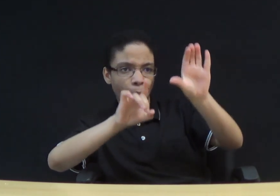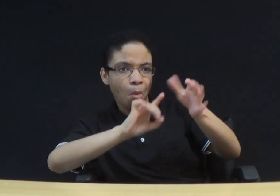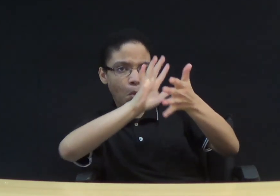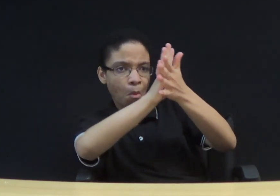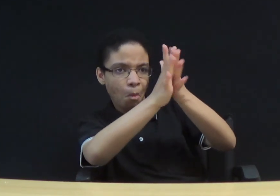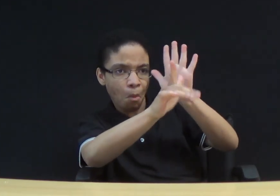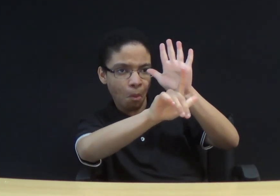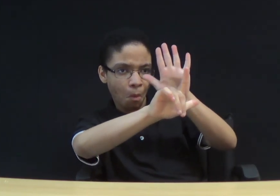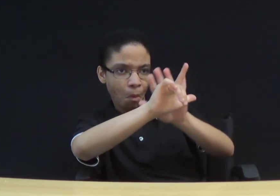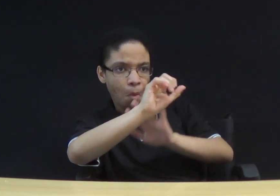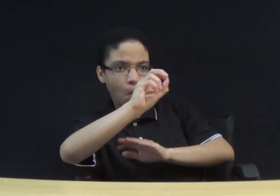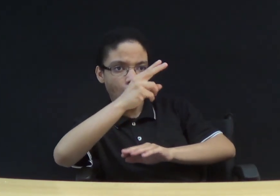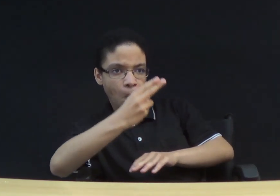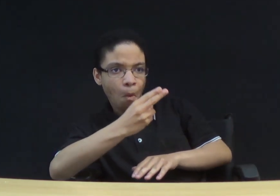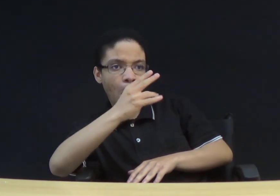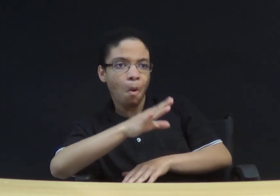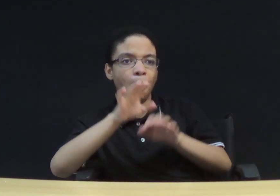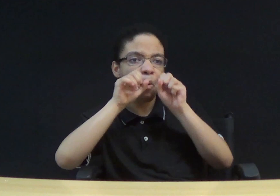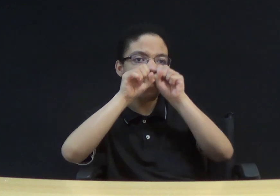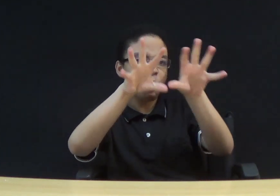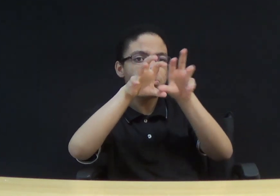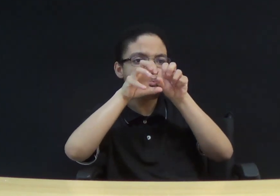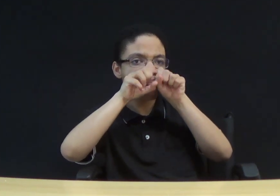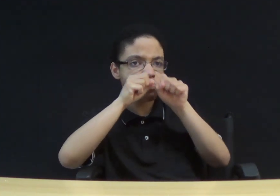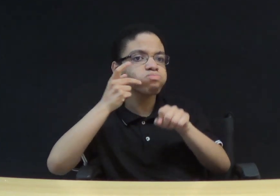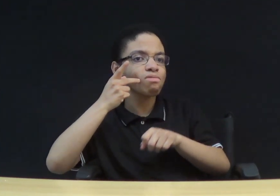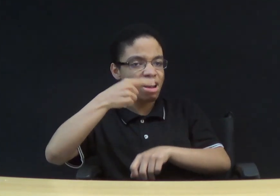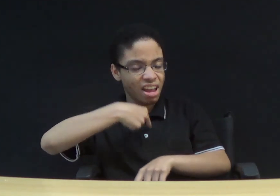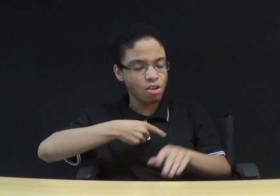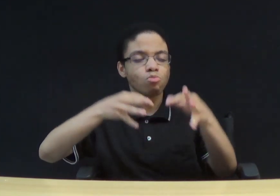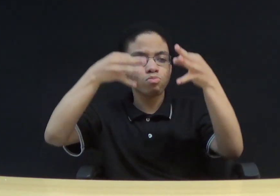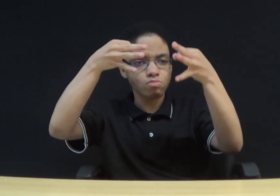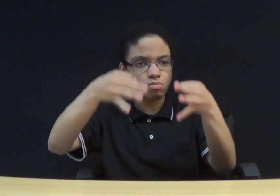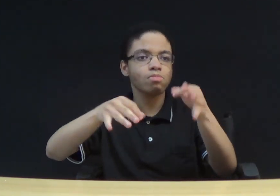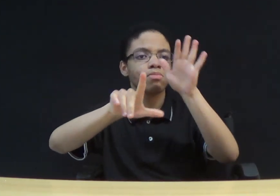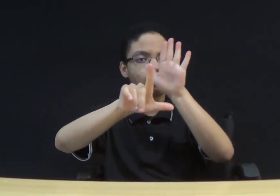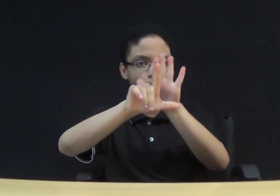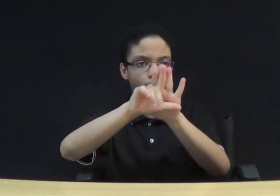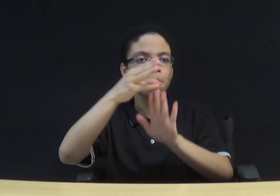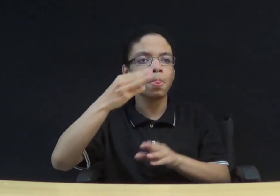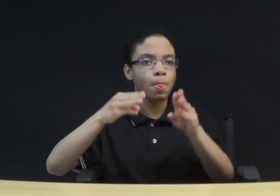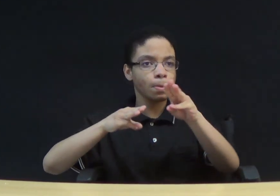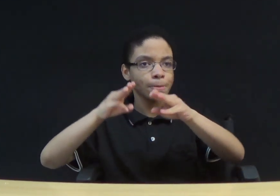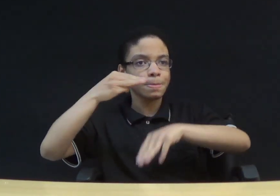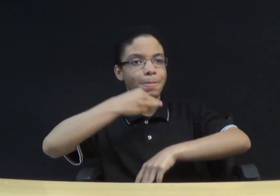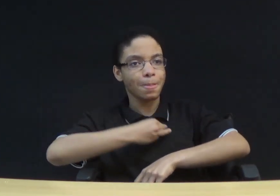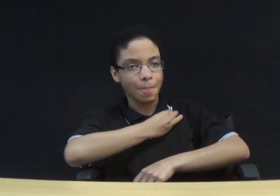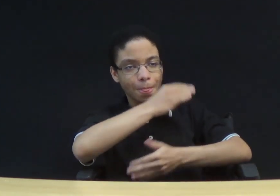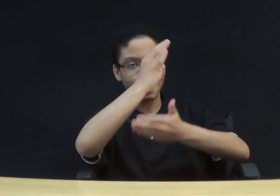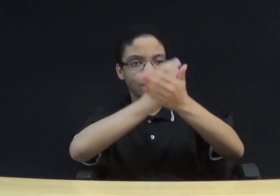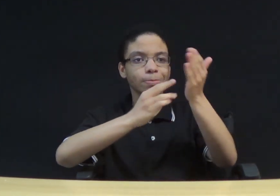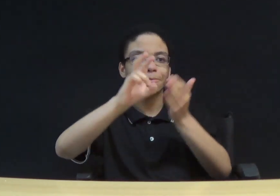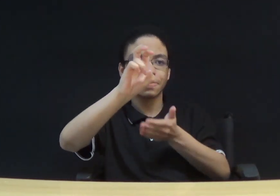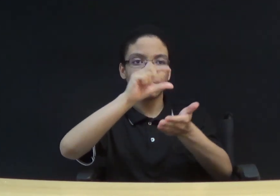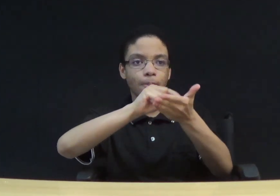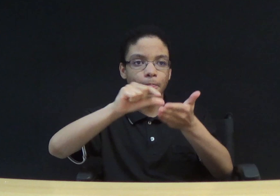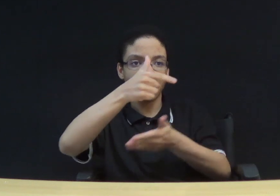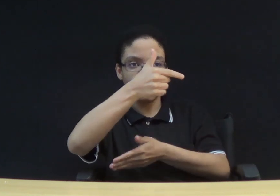cumprir. Mateus capítulo 5, versículo 17 No sermão do monte, Jesus ensina aos seus discípulos que a